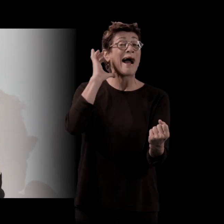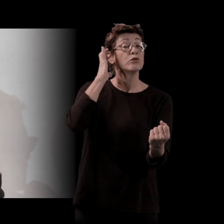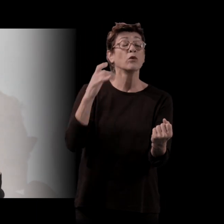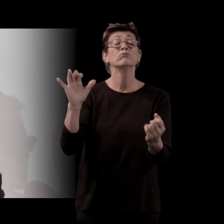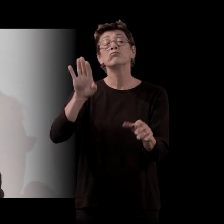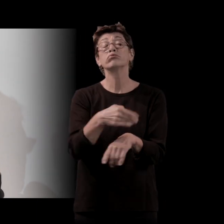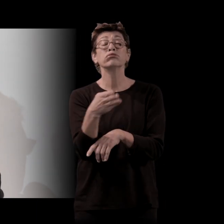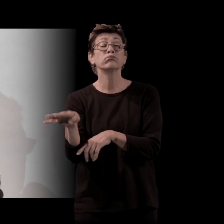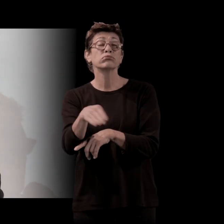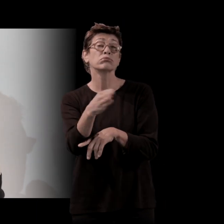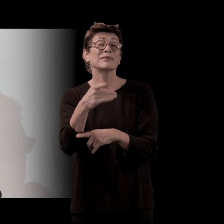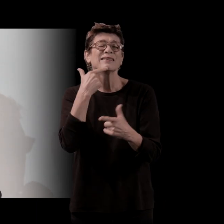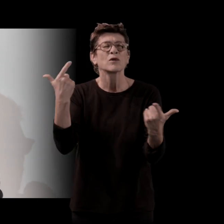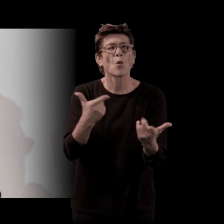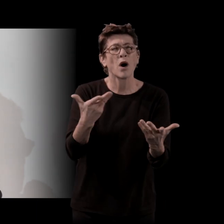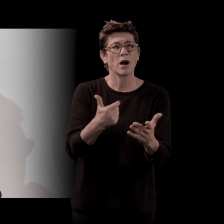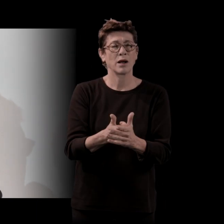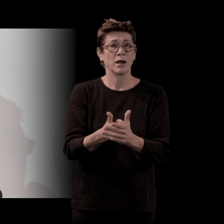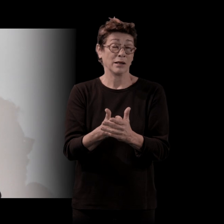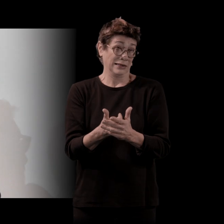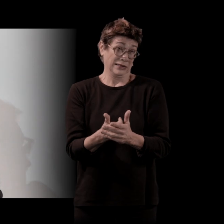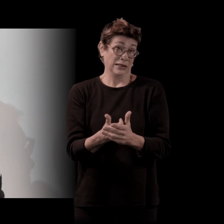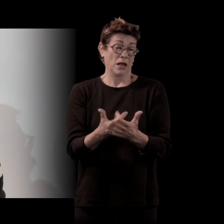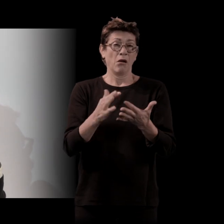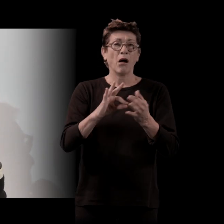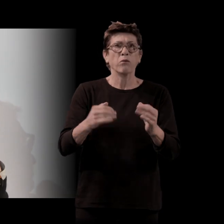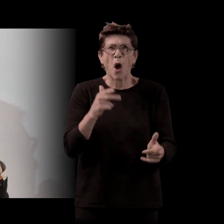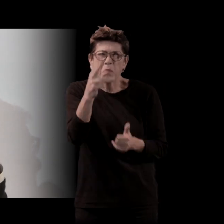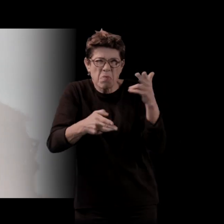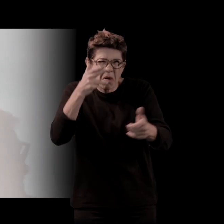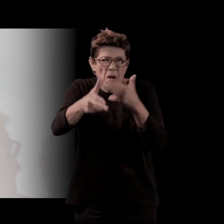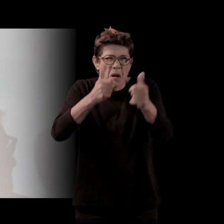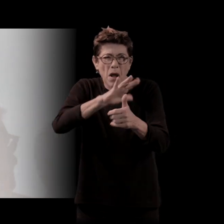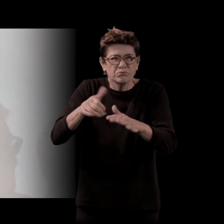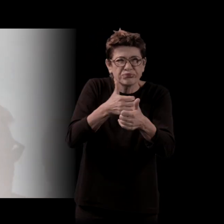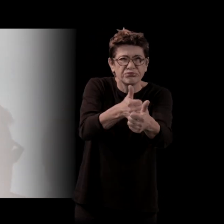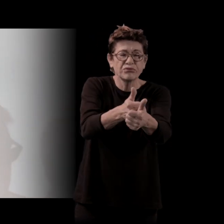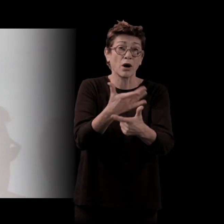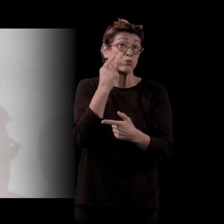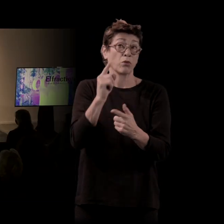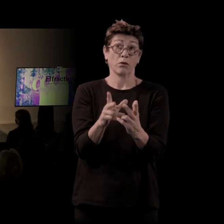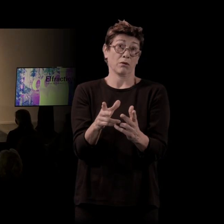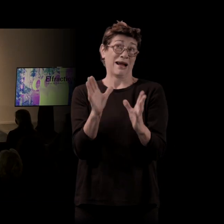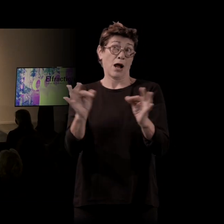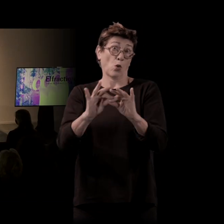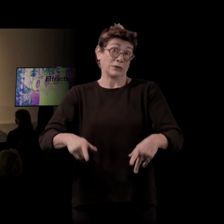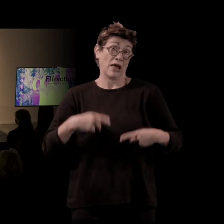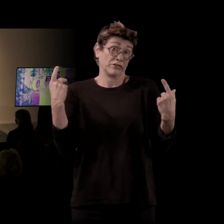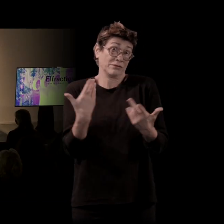les histoires avec des guns et des poursuites, ça n'est jamais que le prétexte à raconter ces choses-là. Alors justement, comment a été publié, parce que c'est aussi une